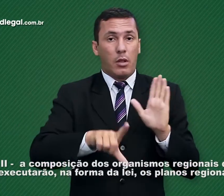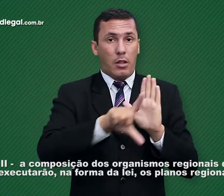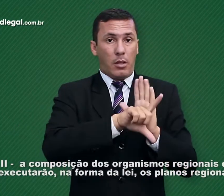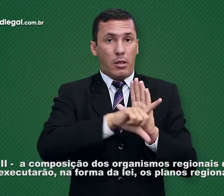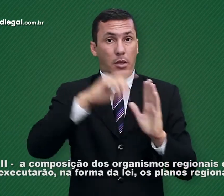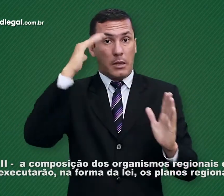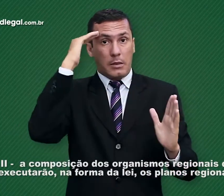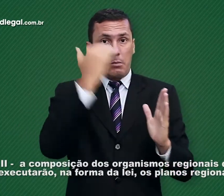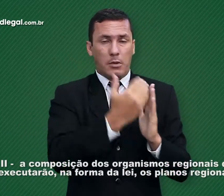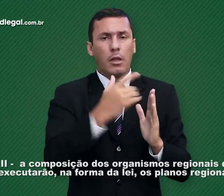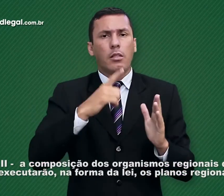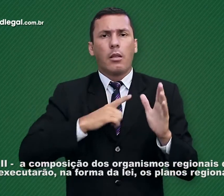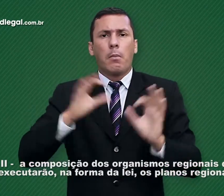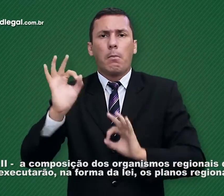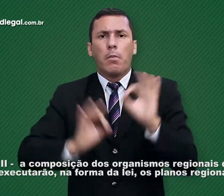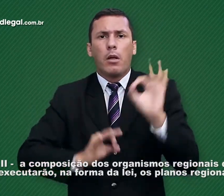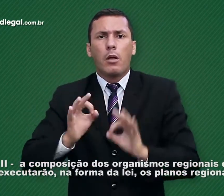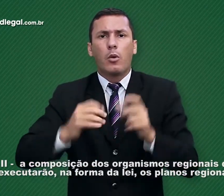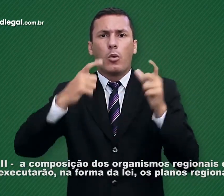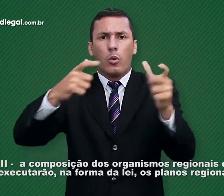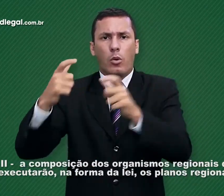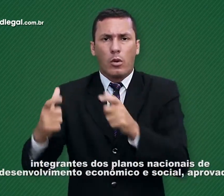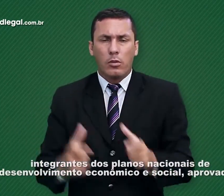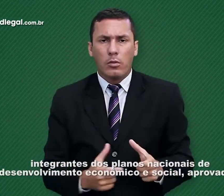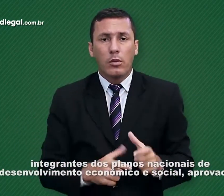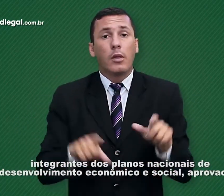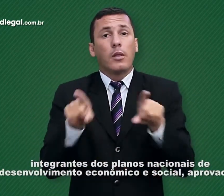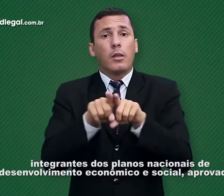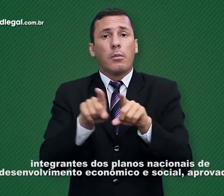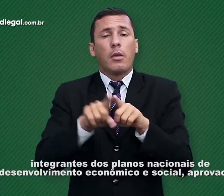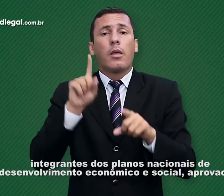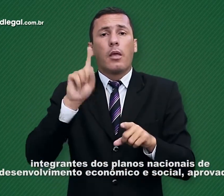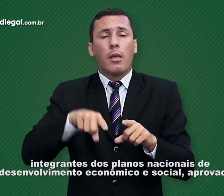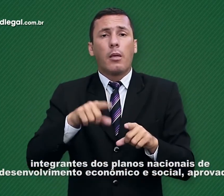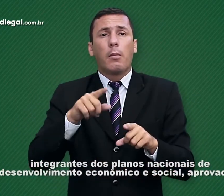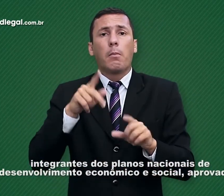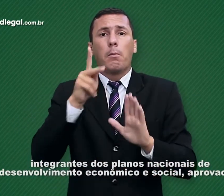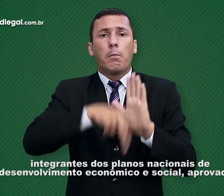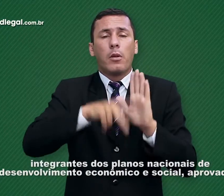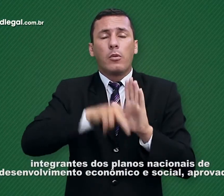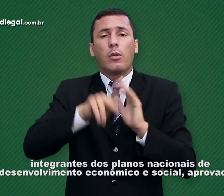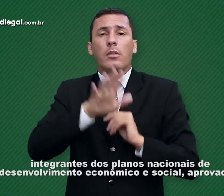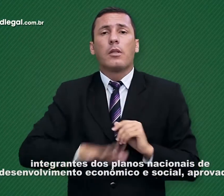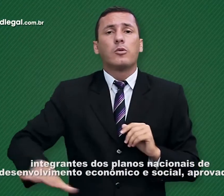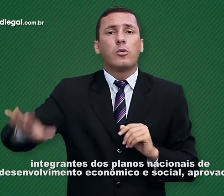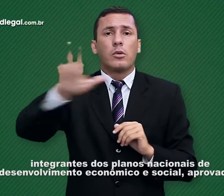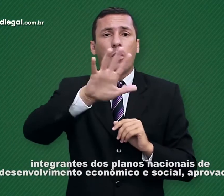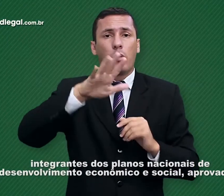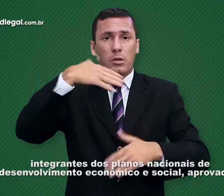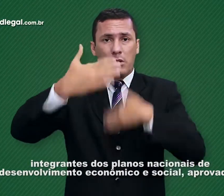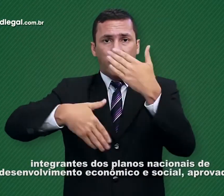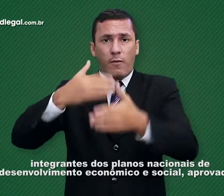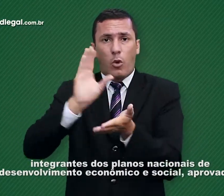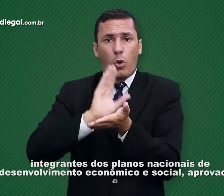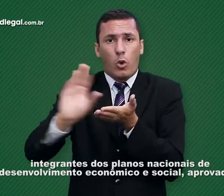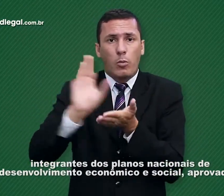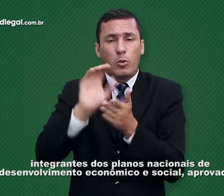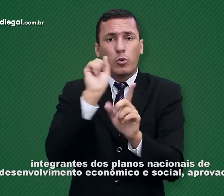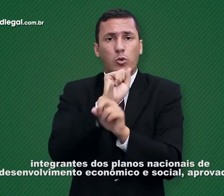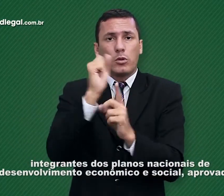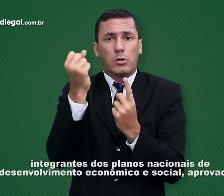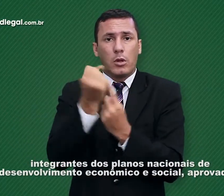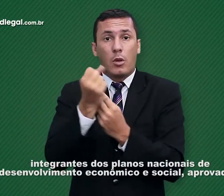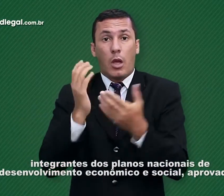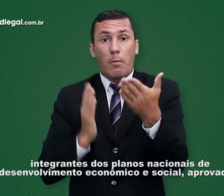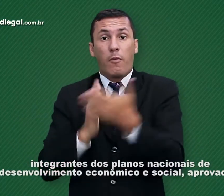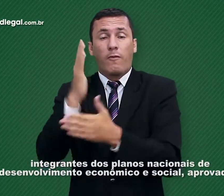que executarão, na forma da lei, os planos regionais integrantes dos planos nacionais de desenvolvimento econômico